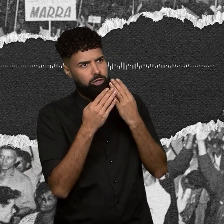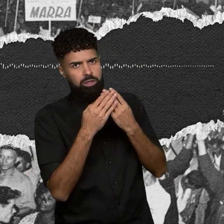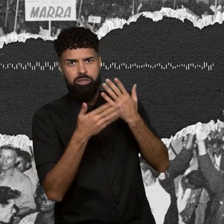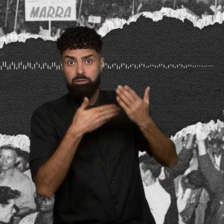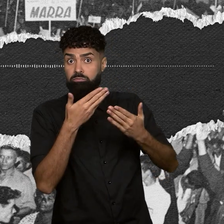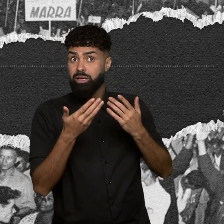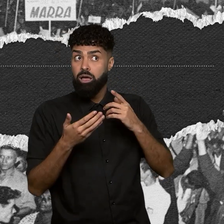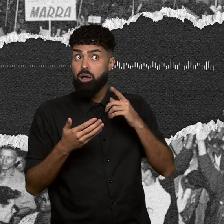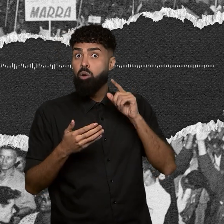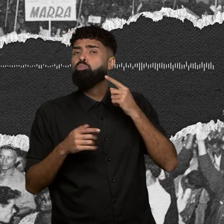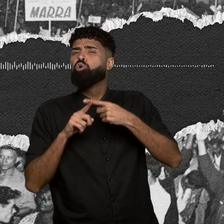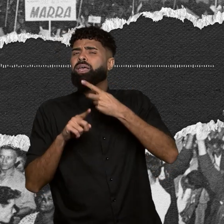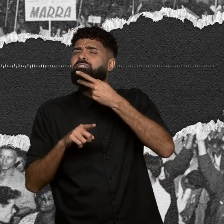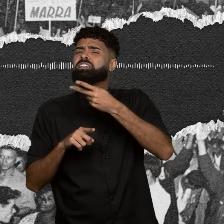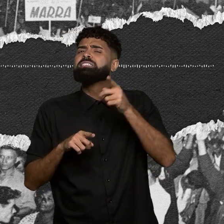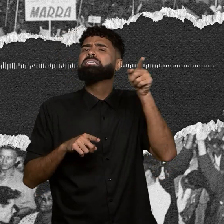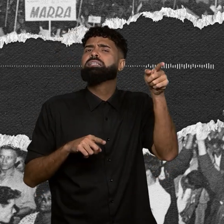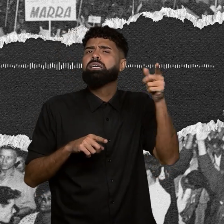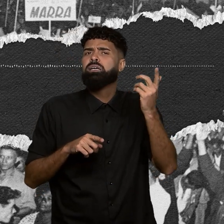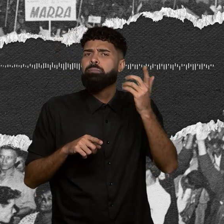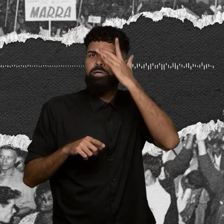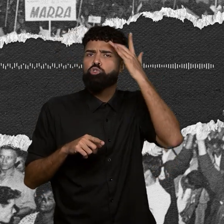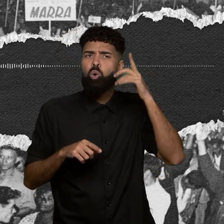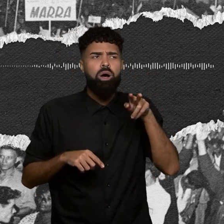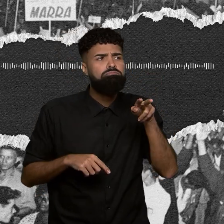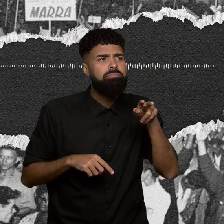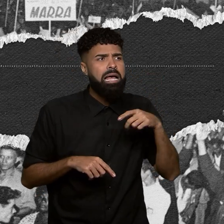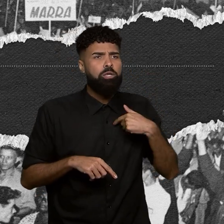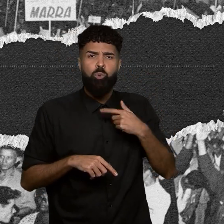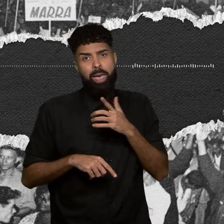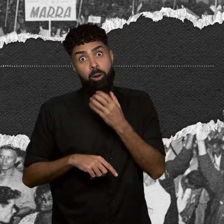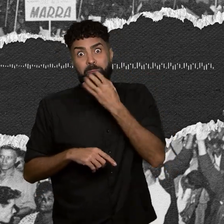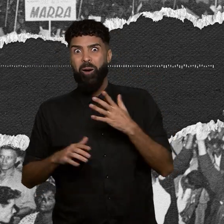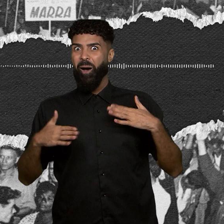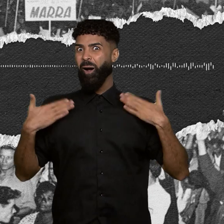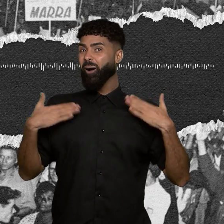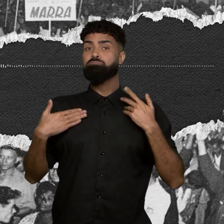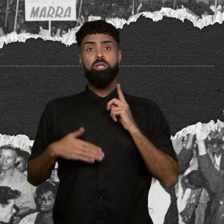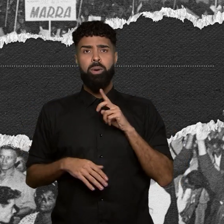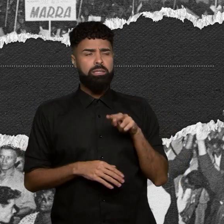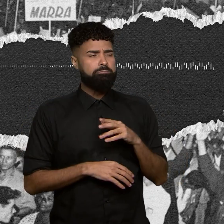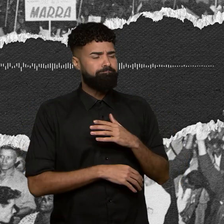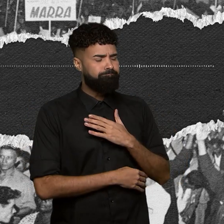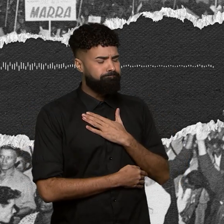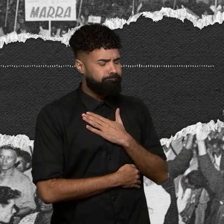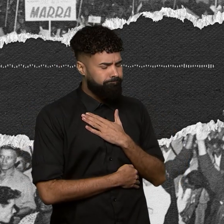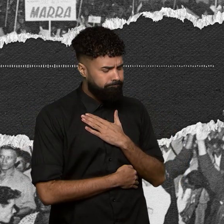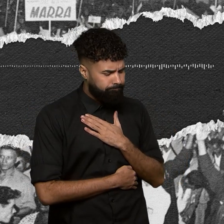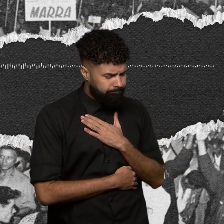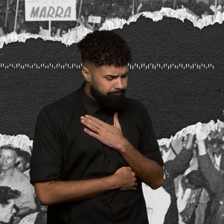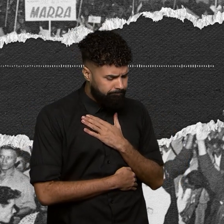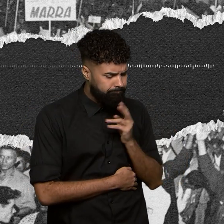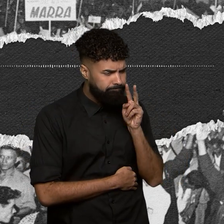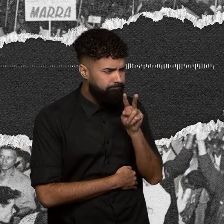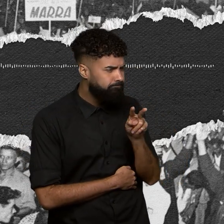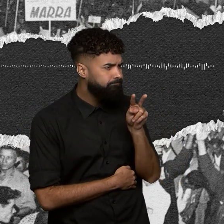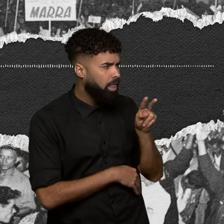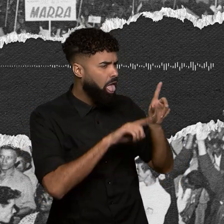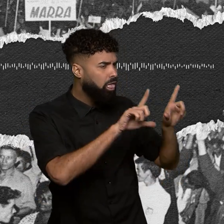infelizmente, mas é você estar num local onde a história aconteceu e aqueles ensinamentos que a história deixou